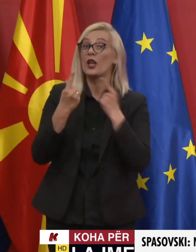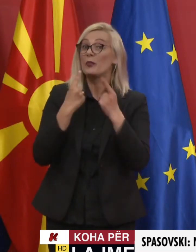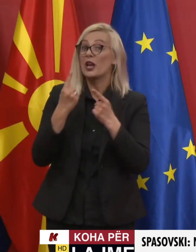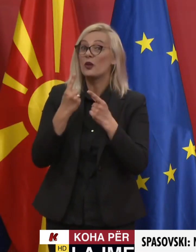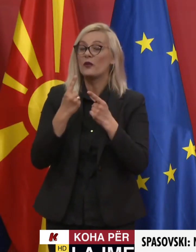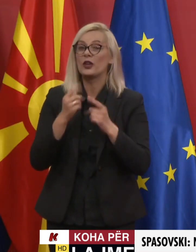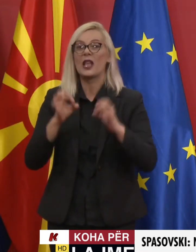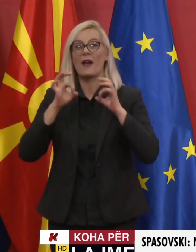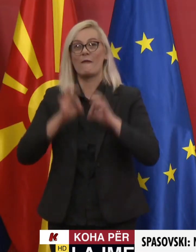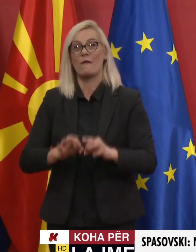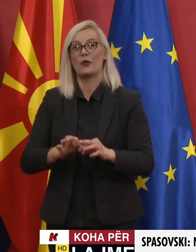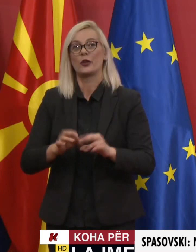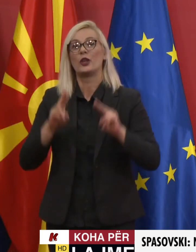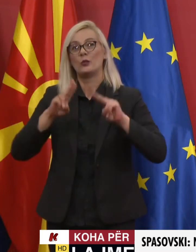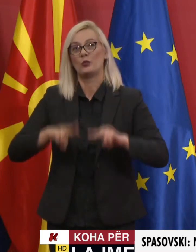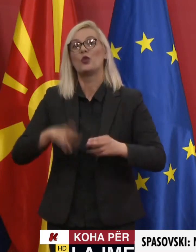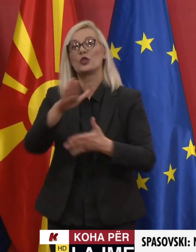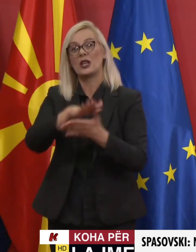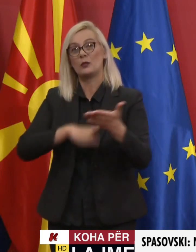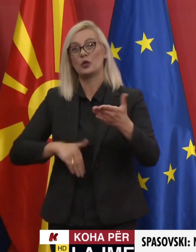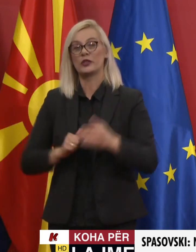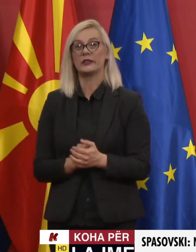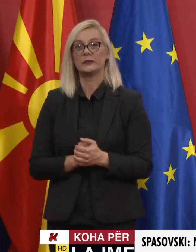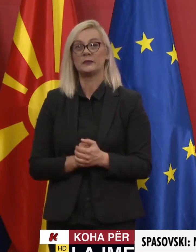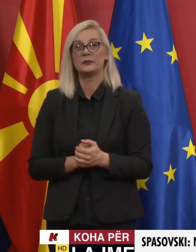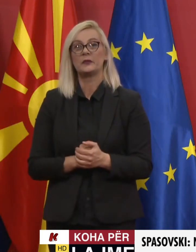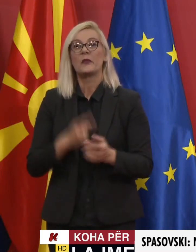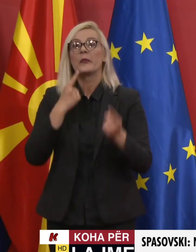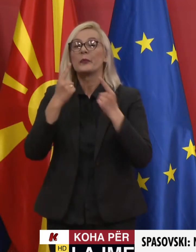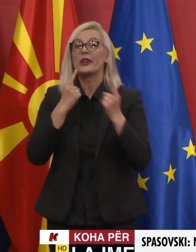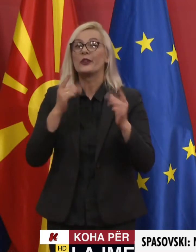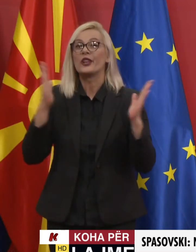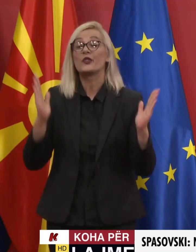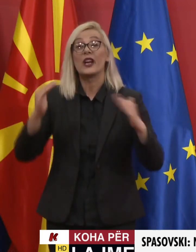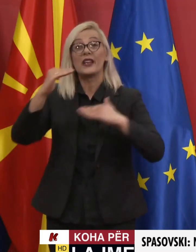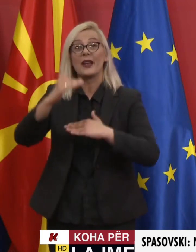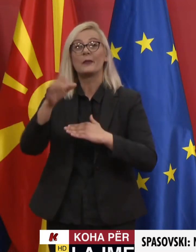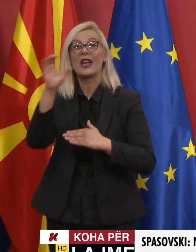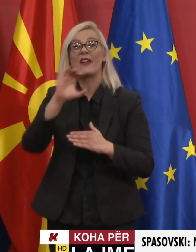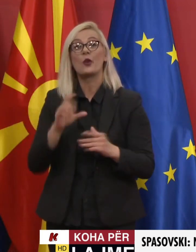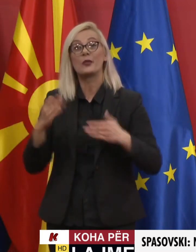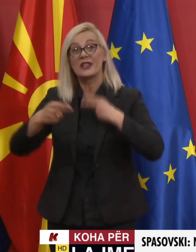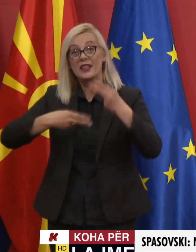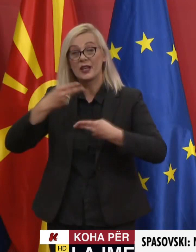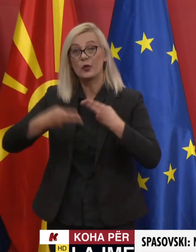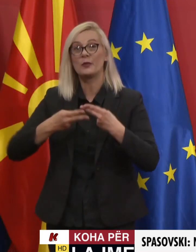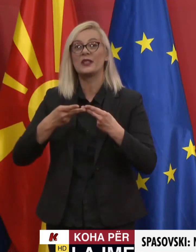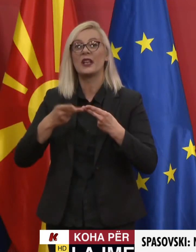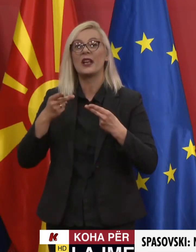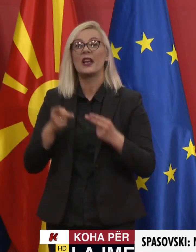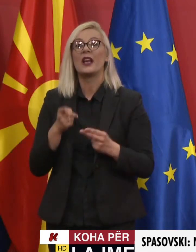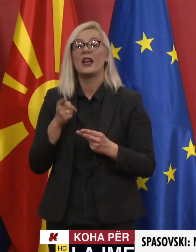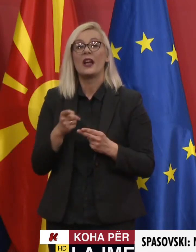kancelaris Gjermane, Angela Merkel, kornizën e bisedimeve do të miratojnë të gjithë vendet antare dhe se do të nisim edhe formalisht